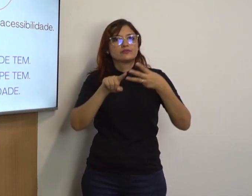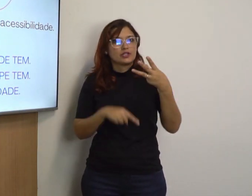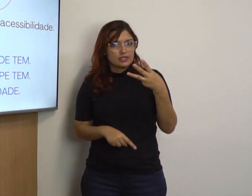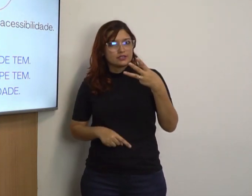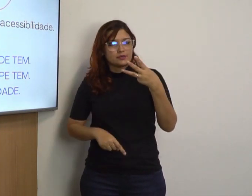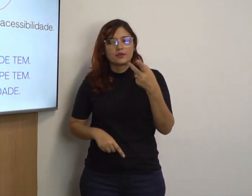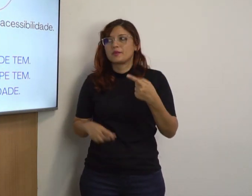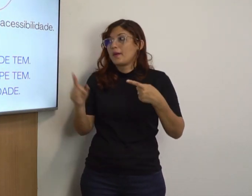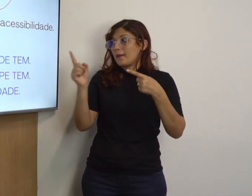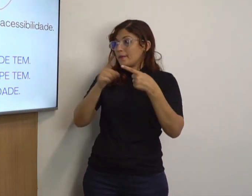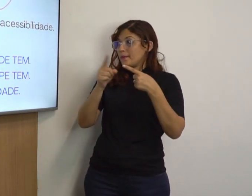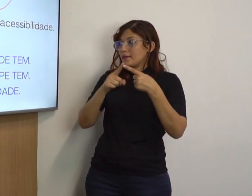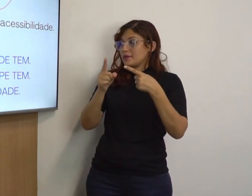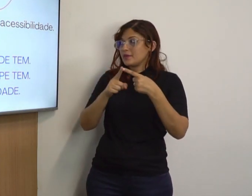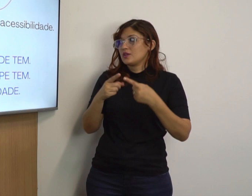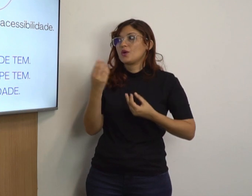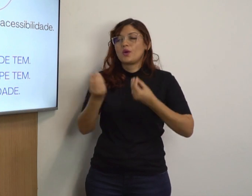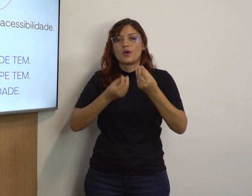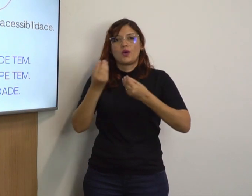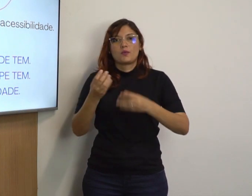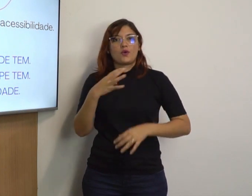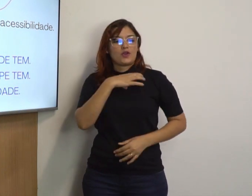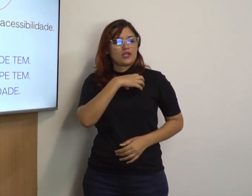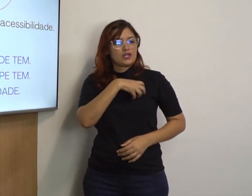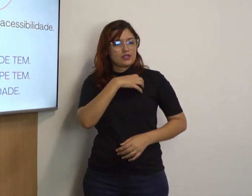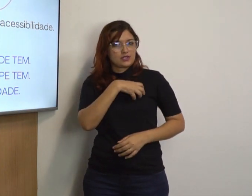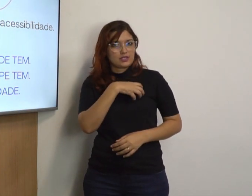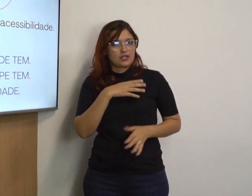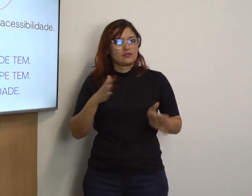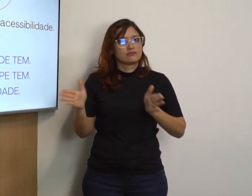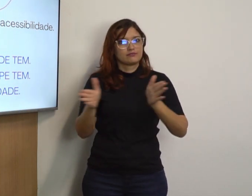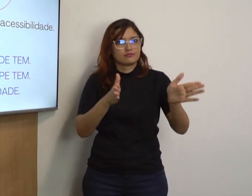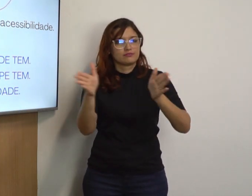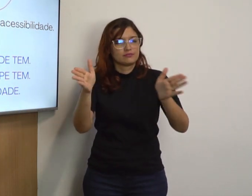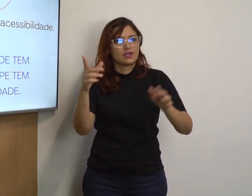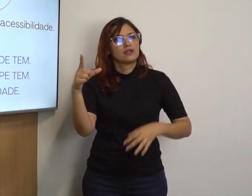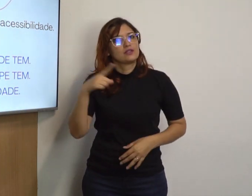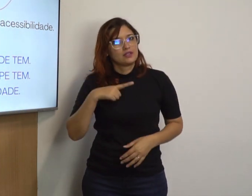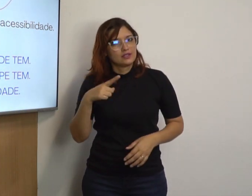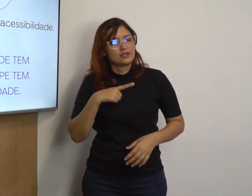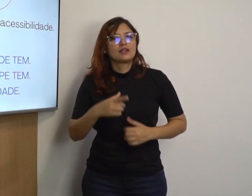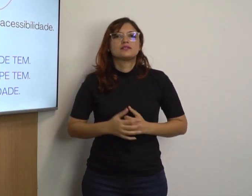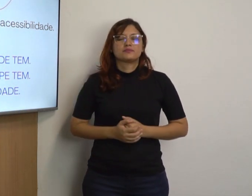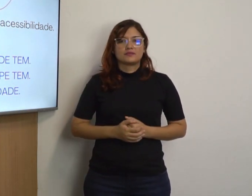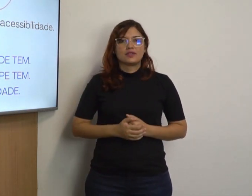te dar três sugestões. Primeiro, IEF Sertão, acessibilidade tem.